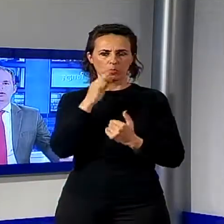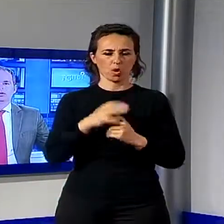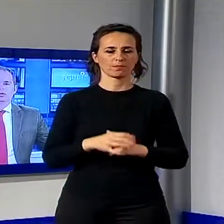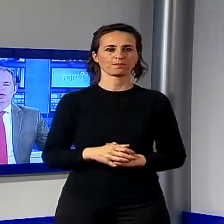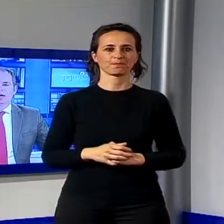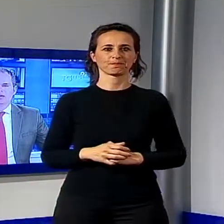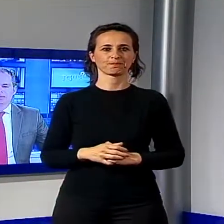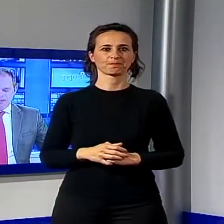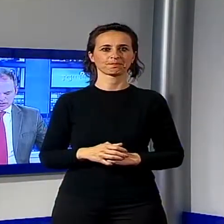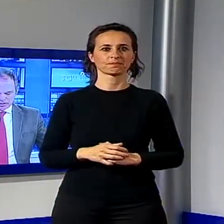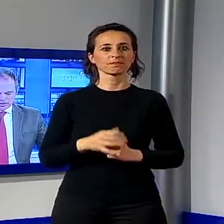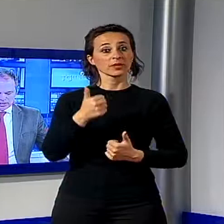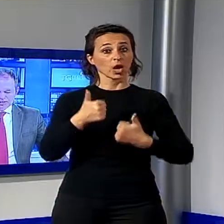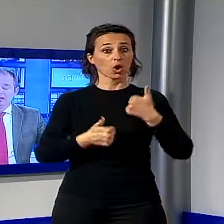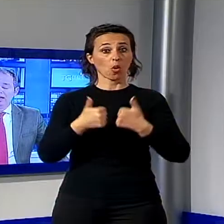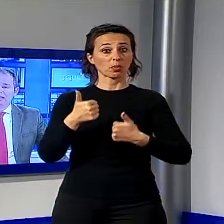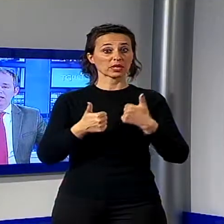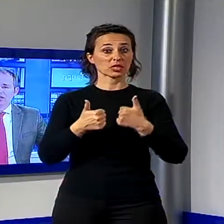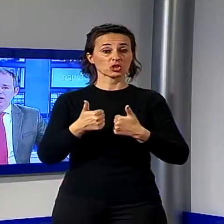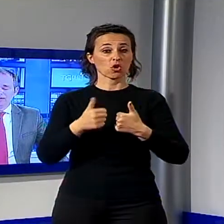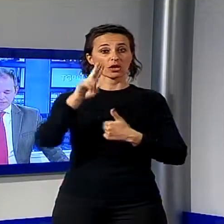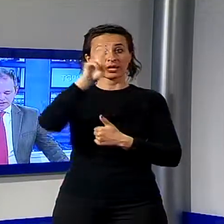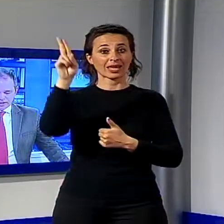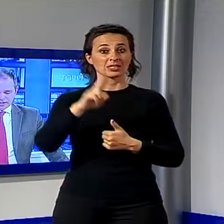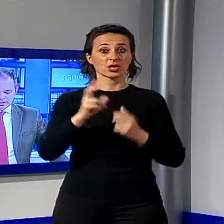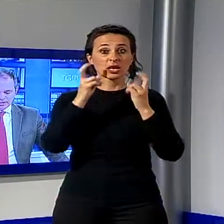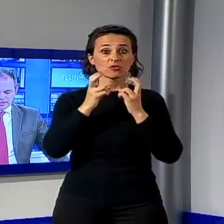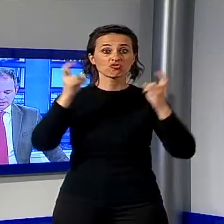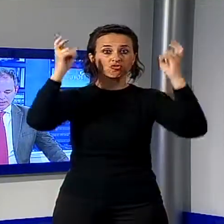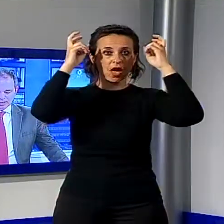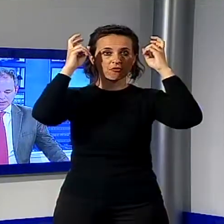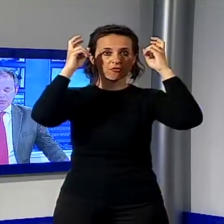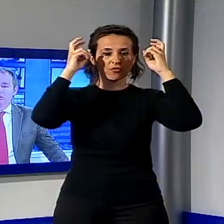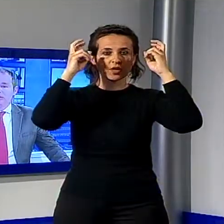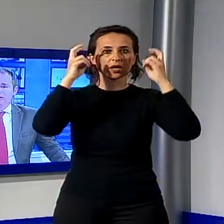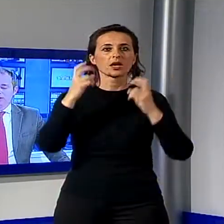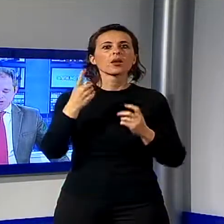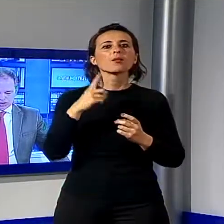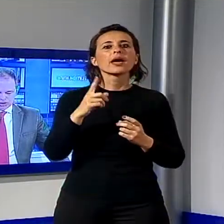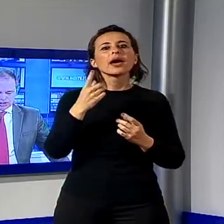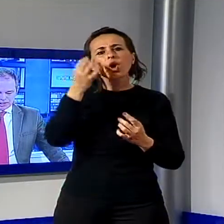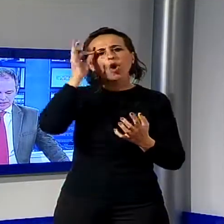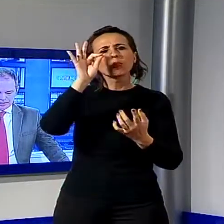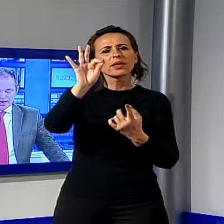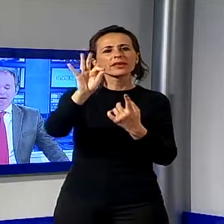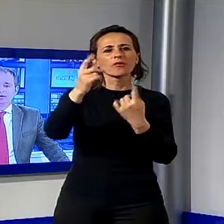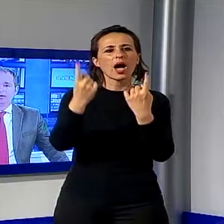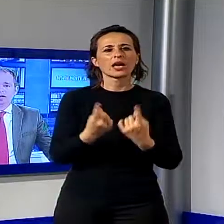Una competizione nazionale tra chef in attesa dell'Expo 2015 a Milano. La